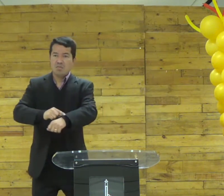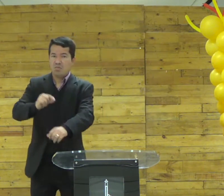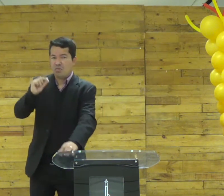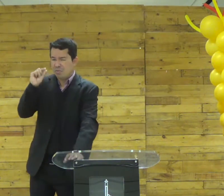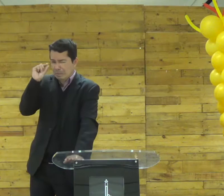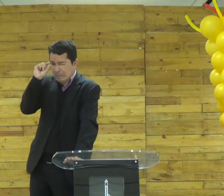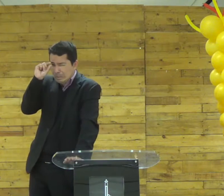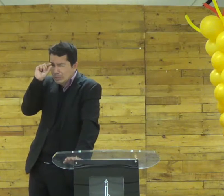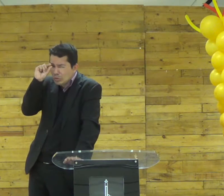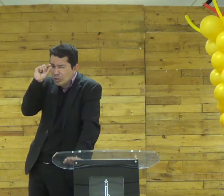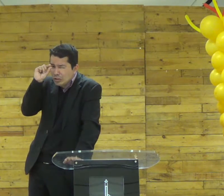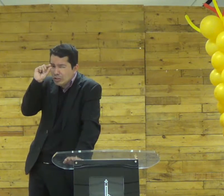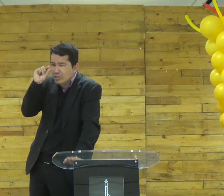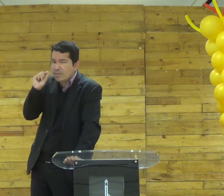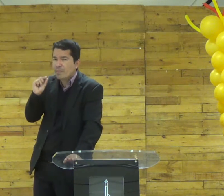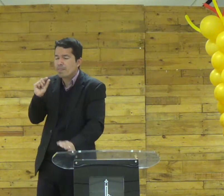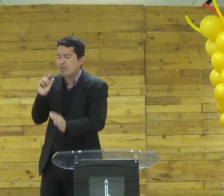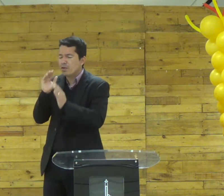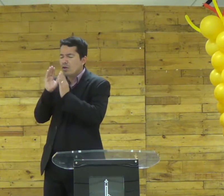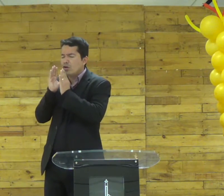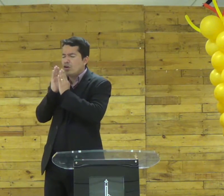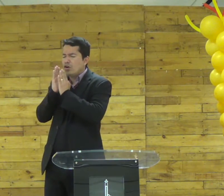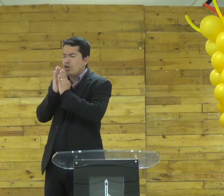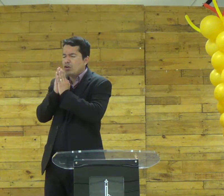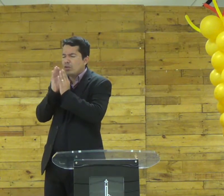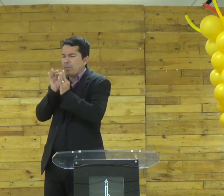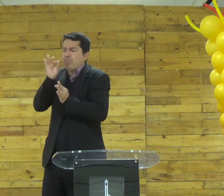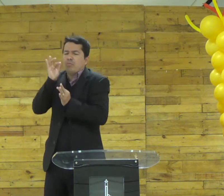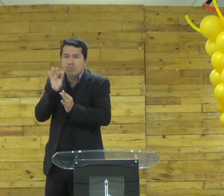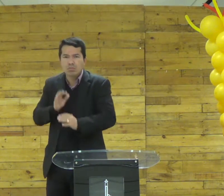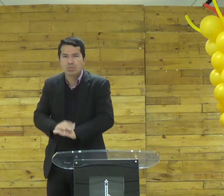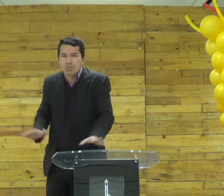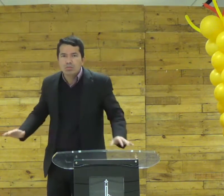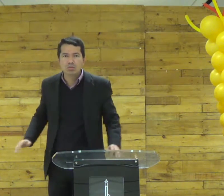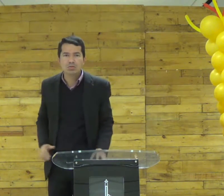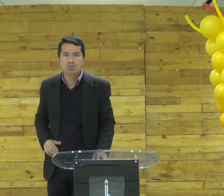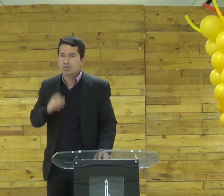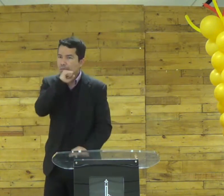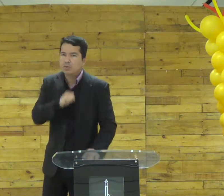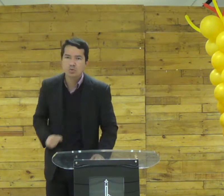e aí vai falar um pouquinho vai falar de Deus não tem tempo pra nada é só aquela oração o nome de Jesus amém